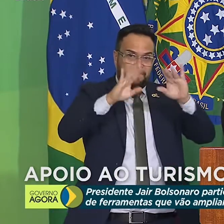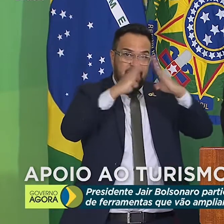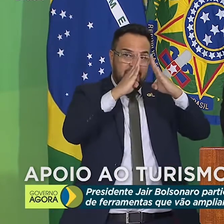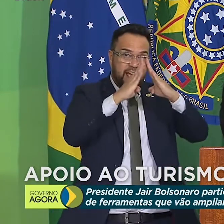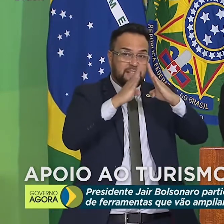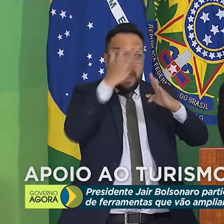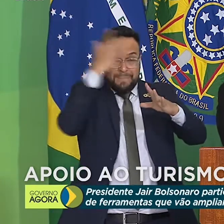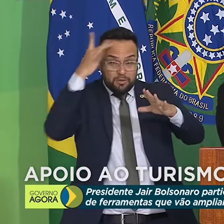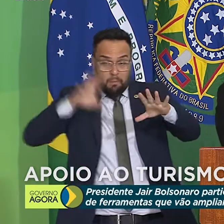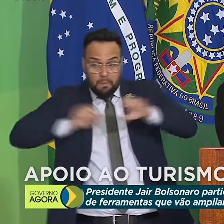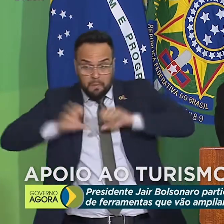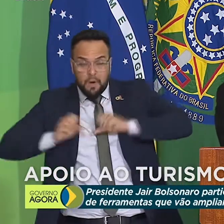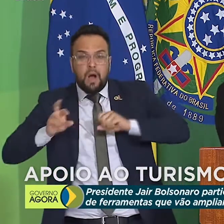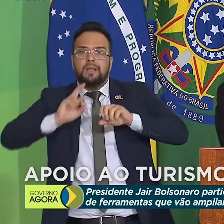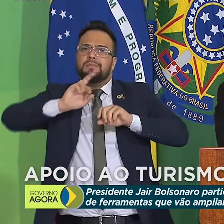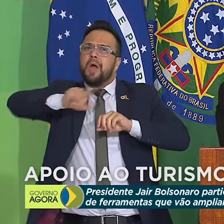mundo, porque isso destrói.